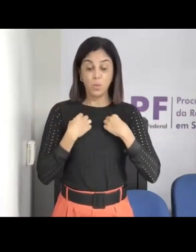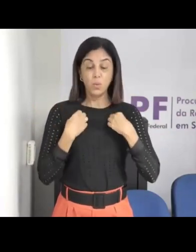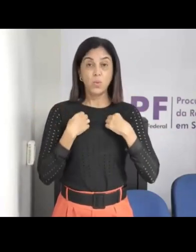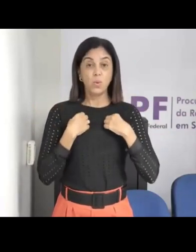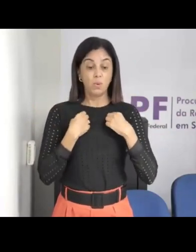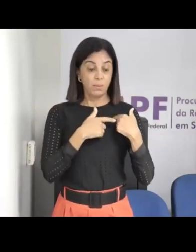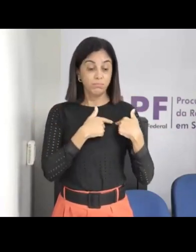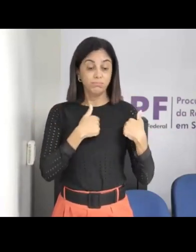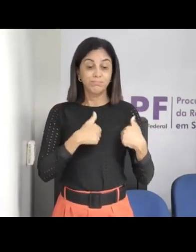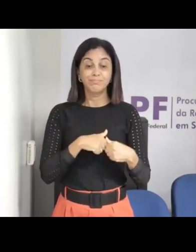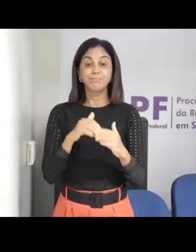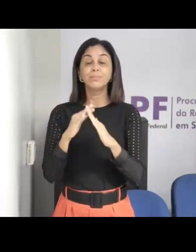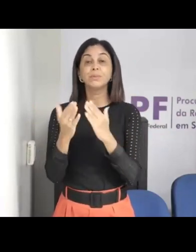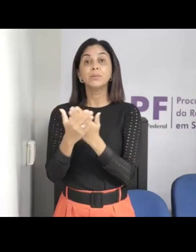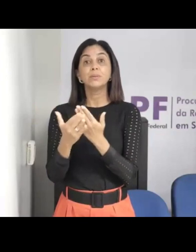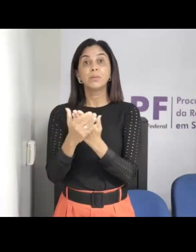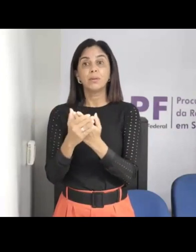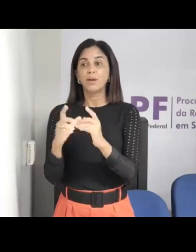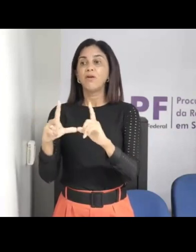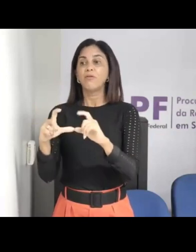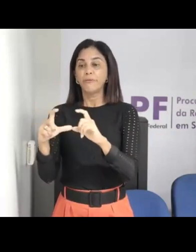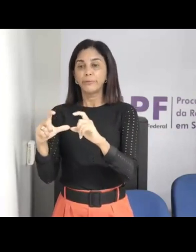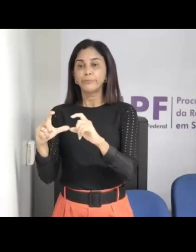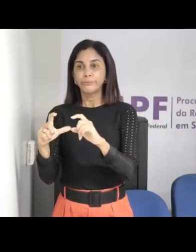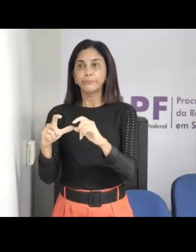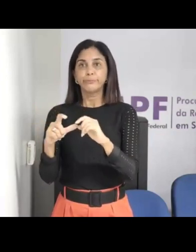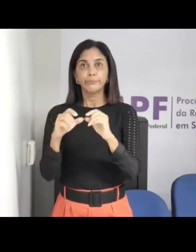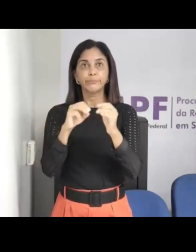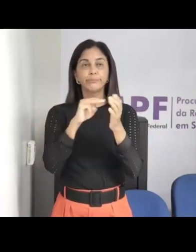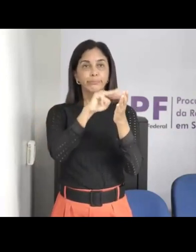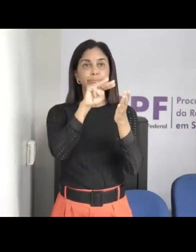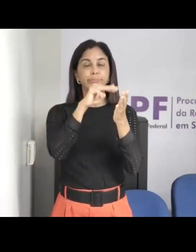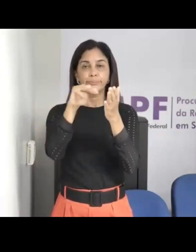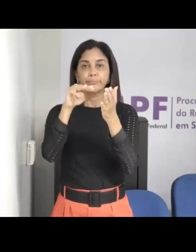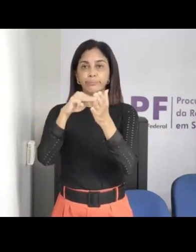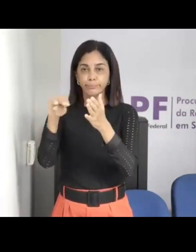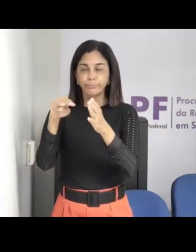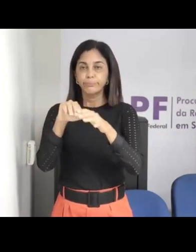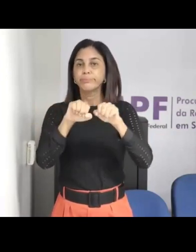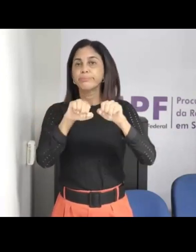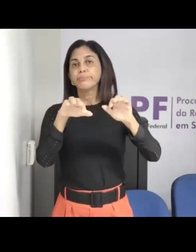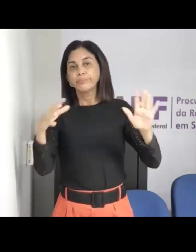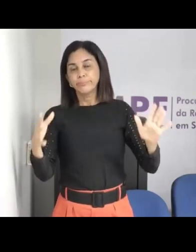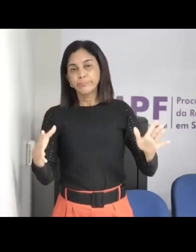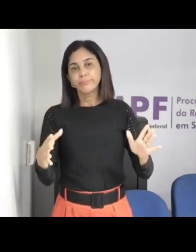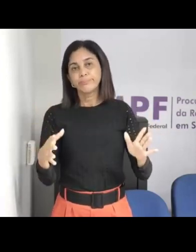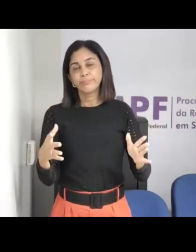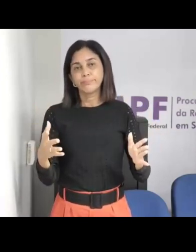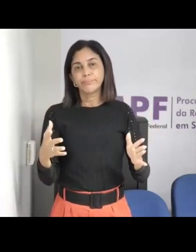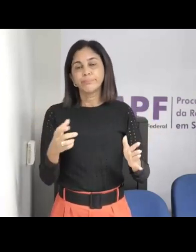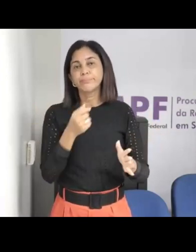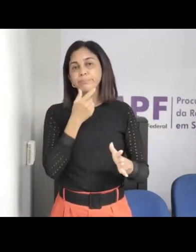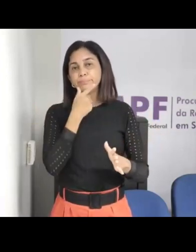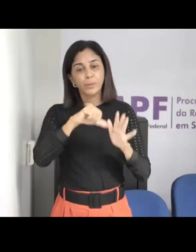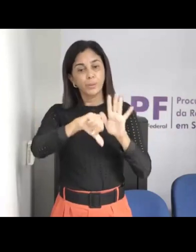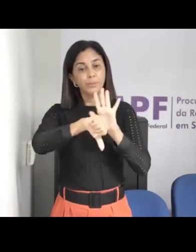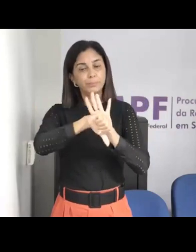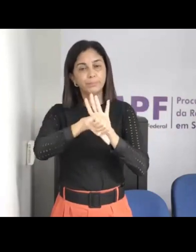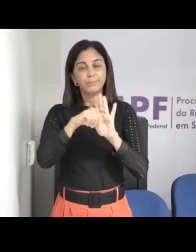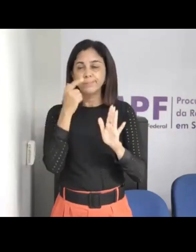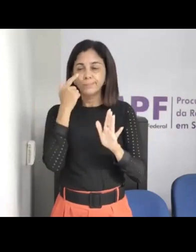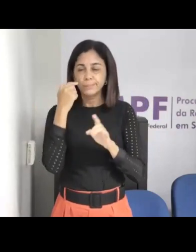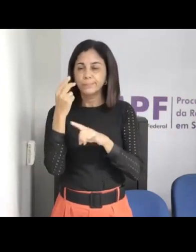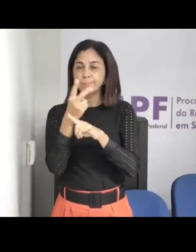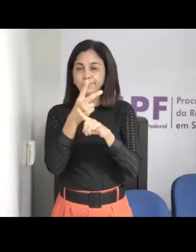é, as pessoas dão tudo, dão tudo de presente, né, nas redes sociais, dá tudo fácil para eles, né, e outra, outra dica,